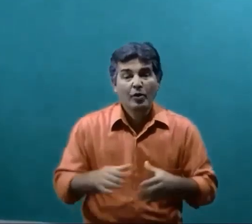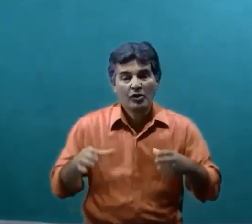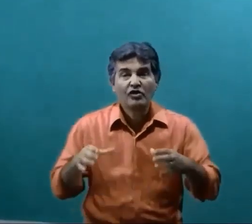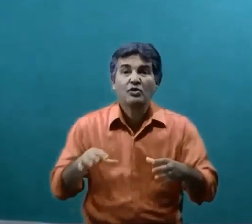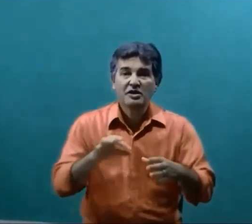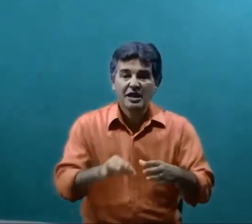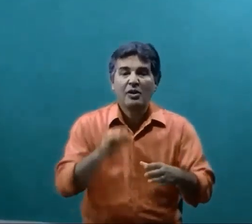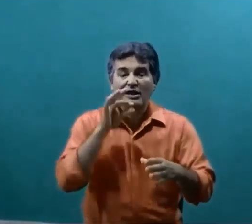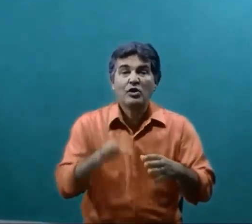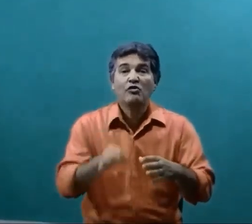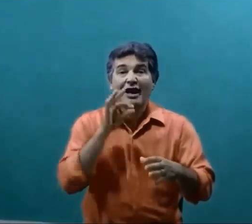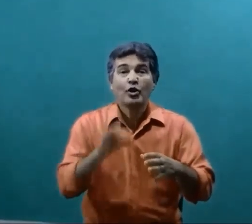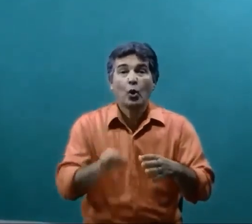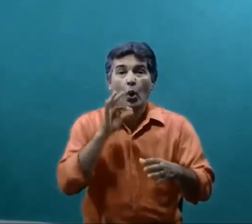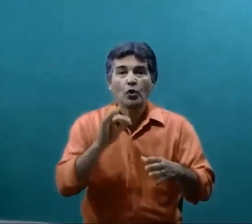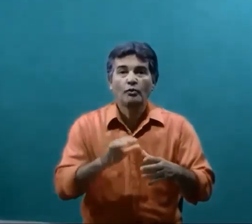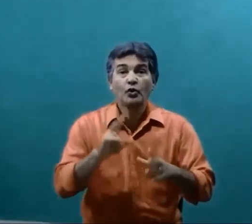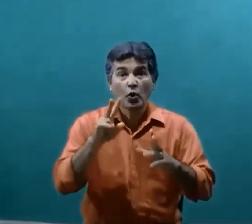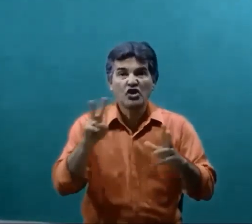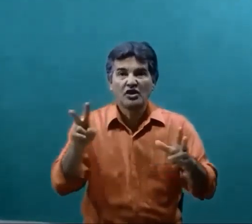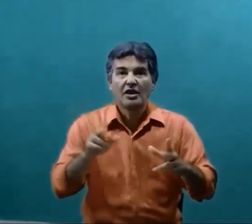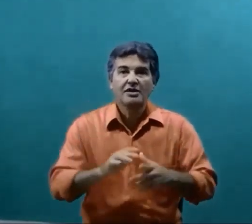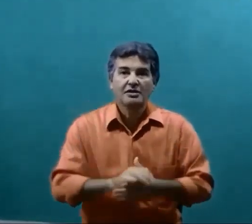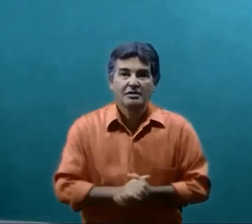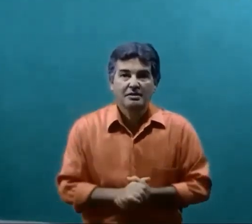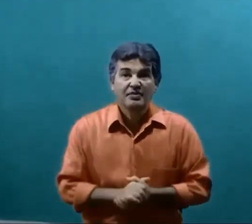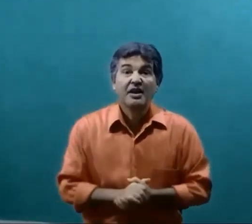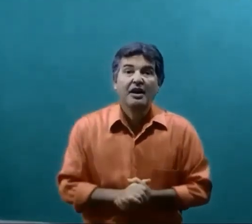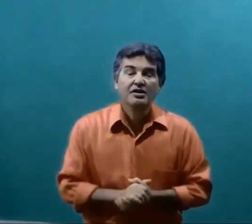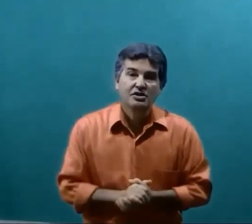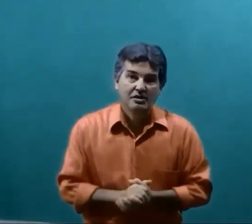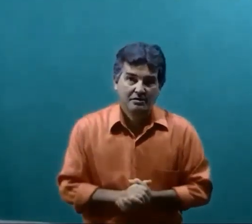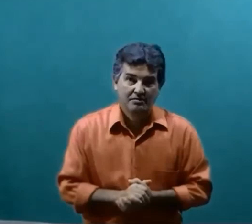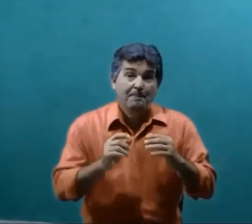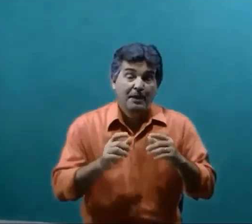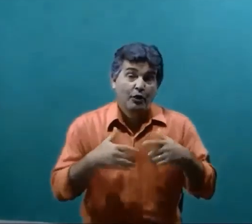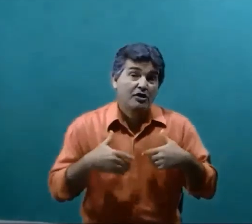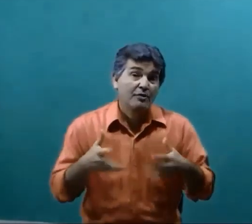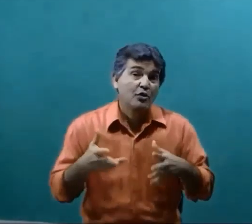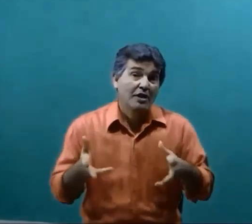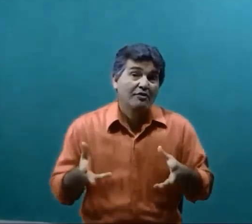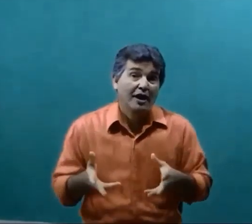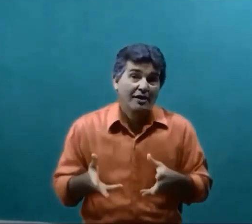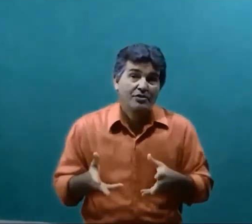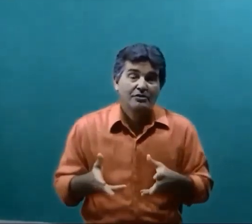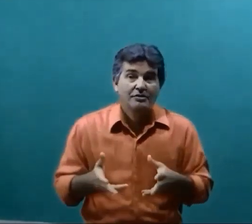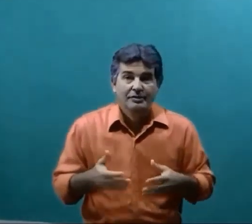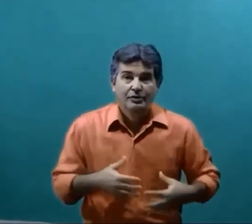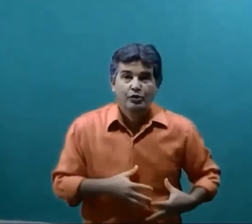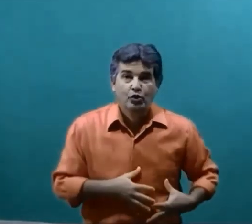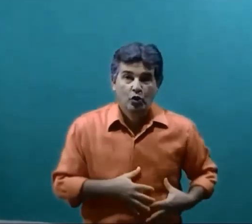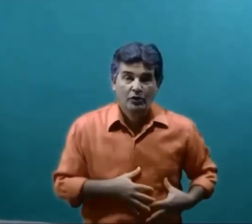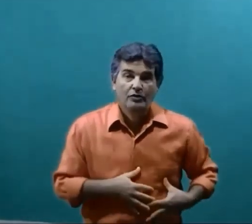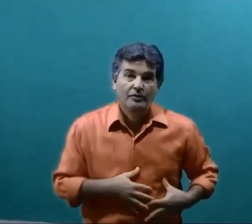pacotinho de salgadinho Vai todo Dois, três De lanche Nós temos um reflexo No estômago